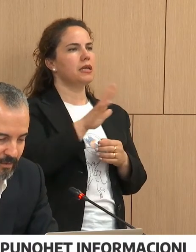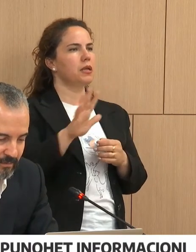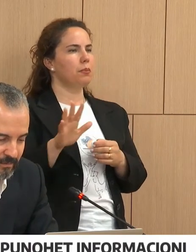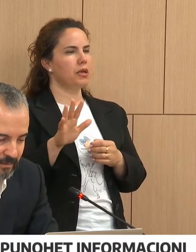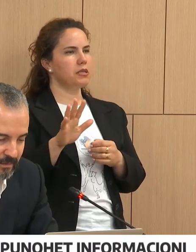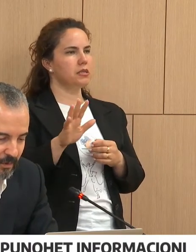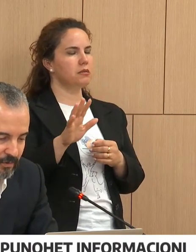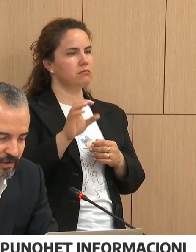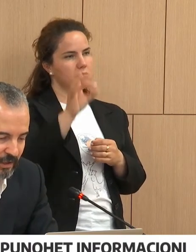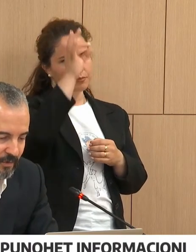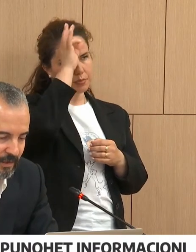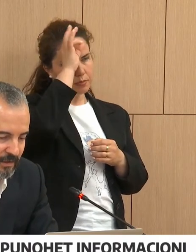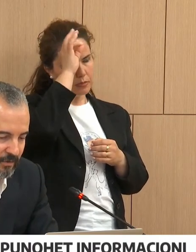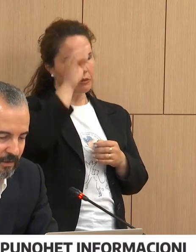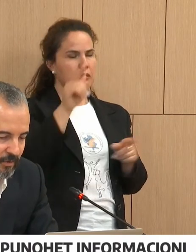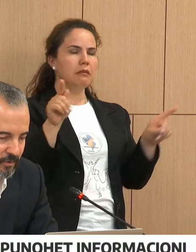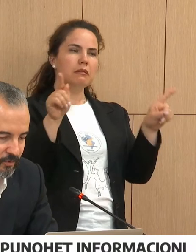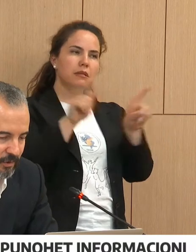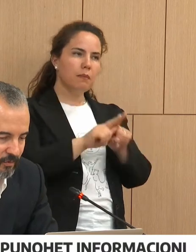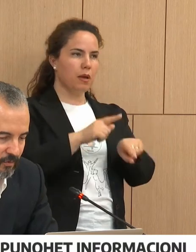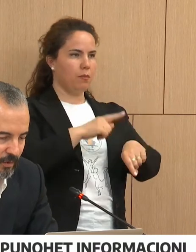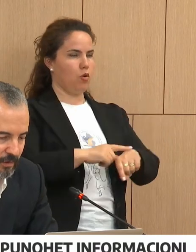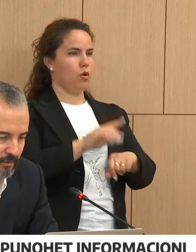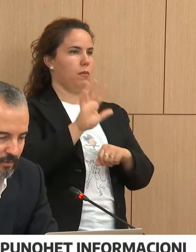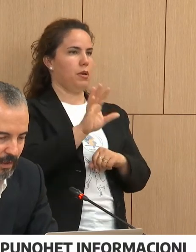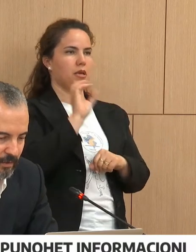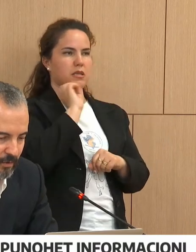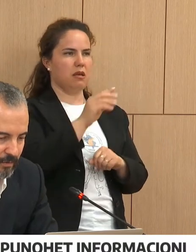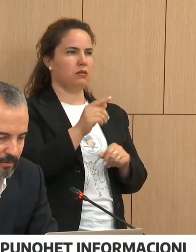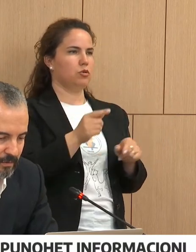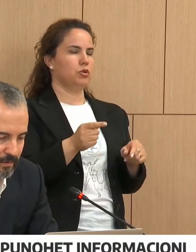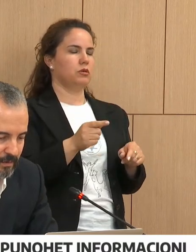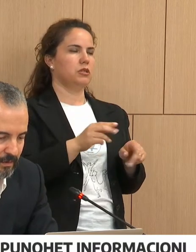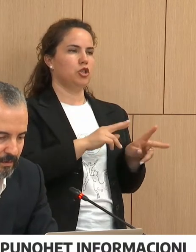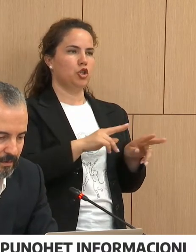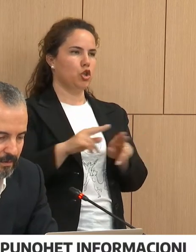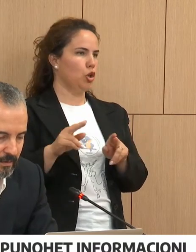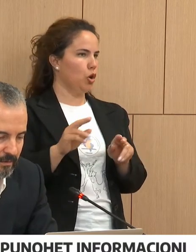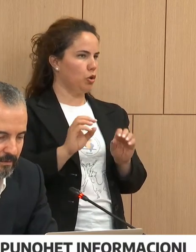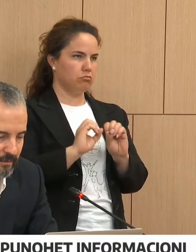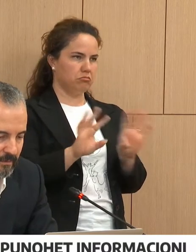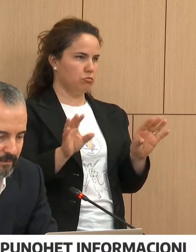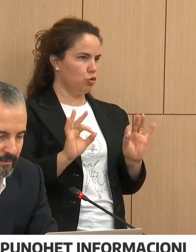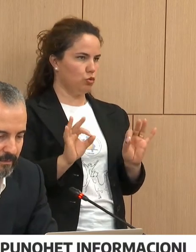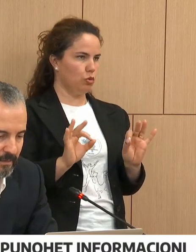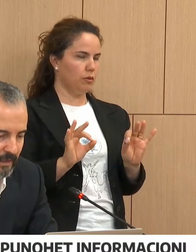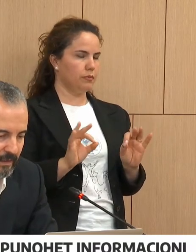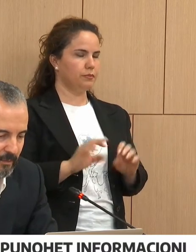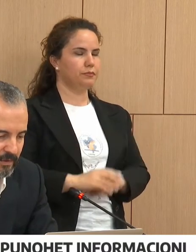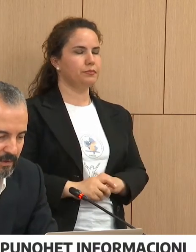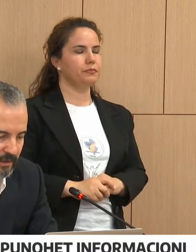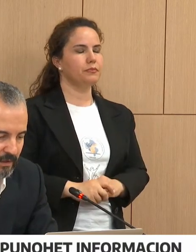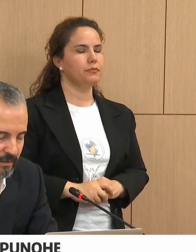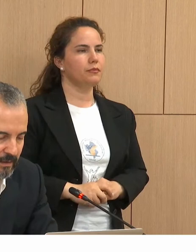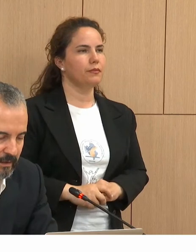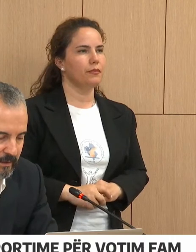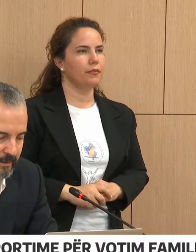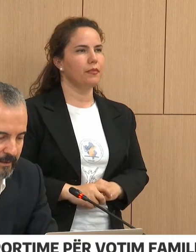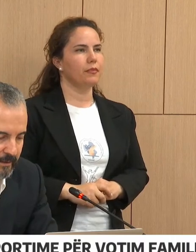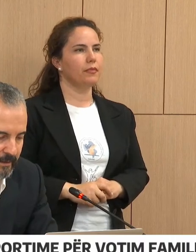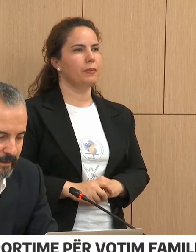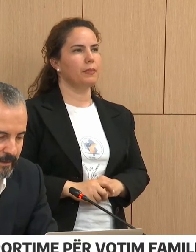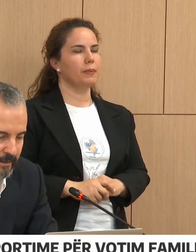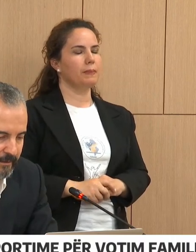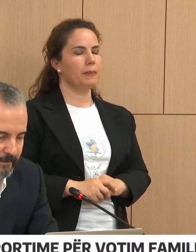listuam në nërën 17.00, kështu që nuk duha që t'ju hakon me ripërësëritin.